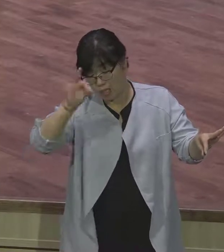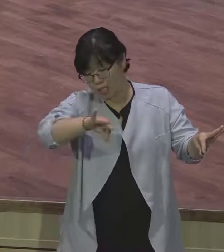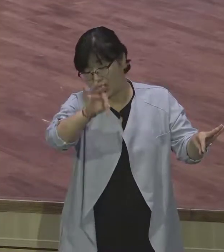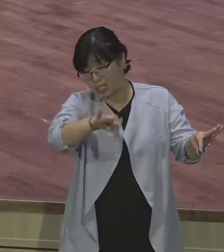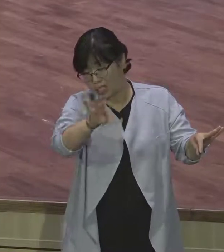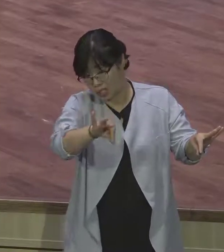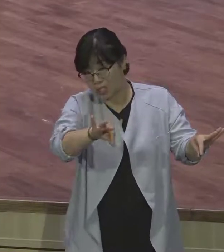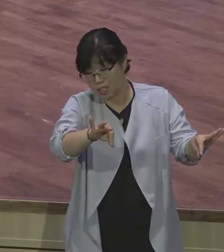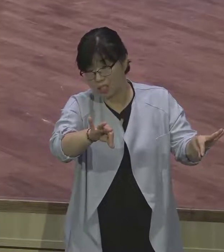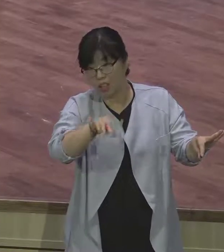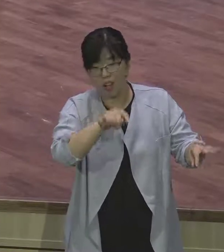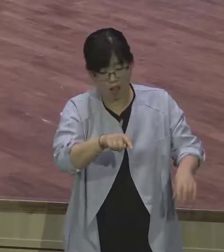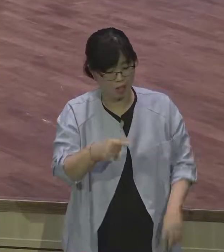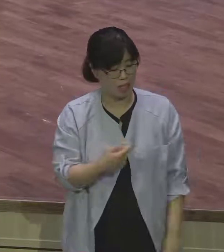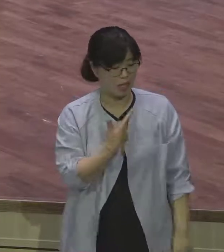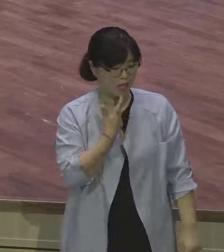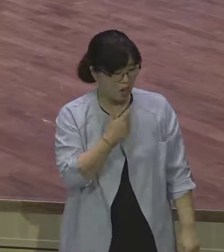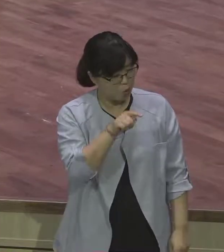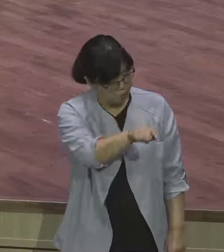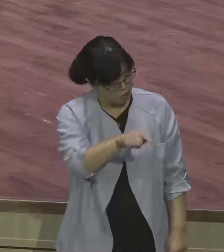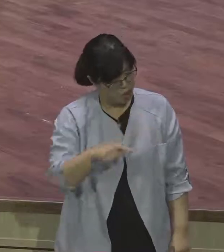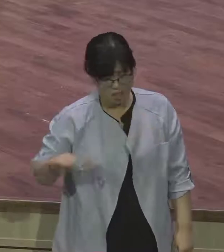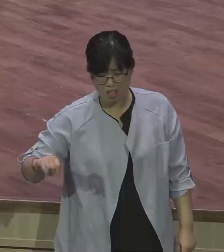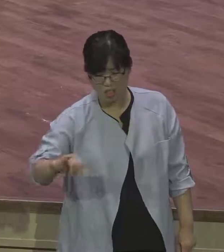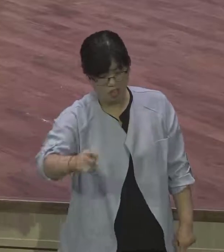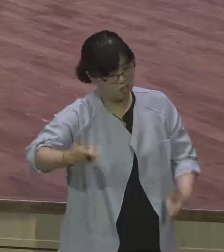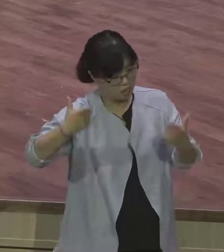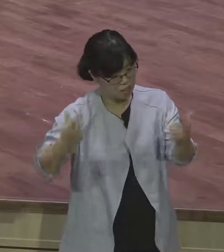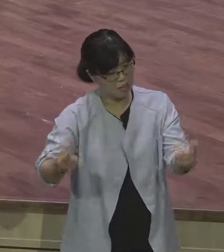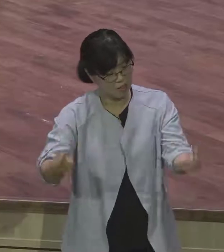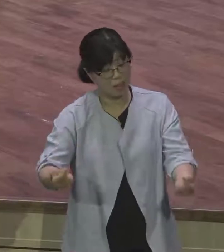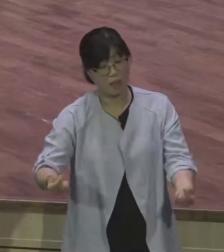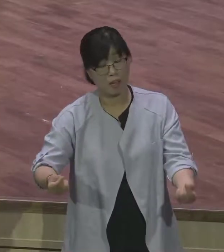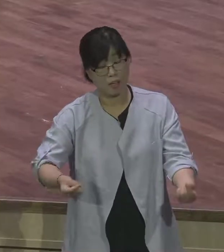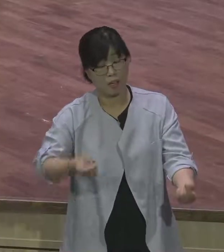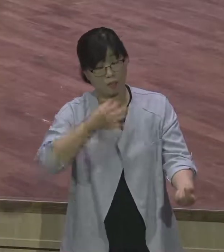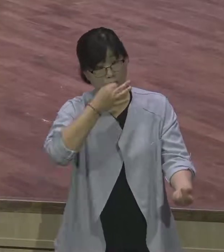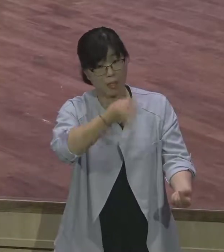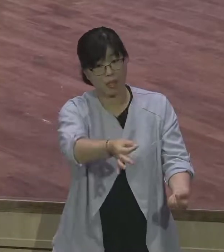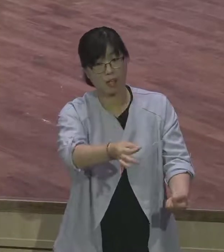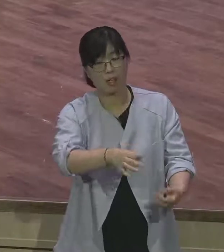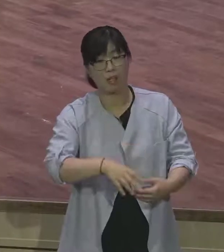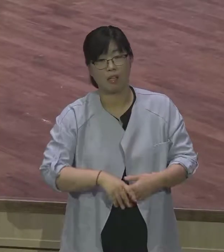연약하고 무능하고 인간적인 모습. 이 자녀 보자 끝없는 이 인간. 야곱이 이런